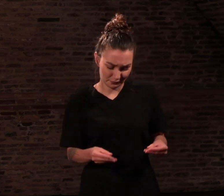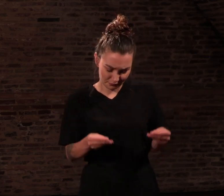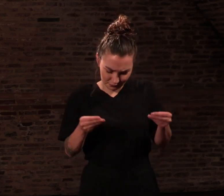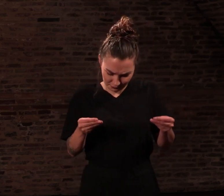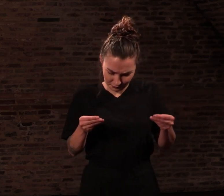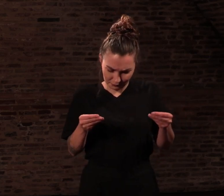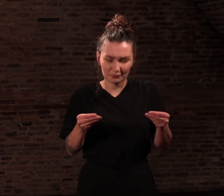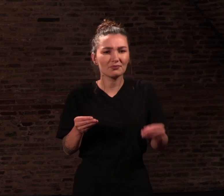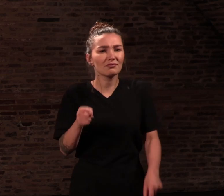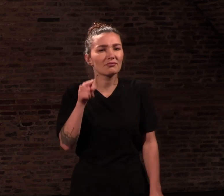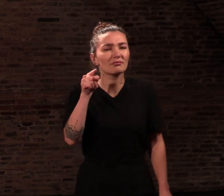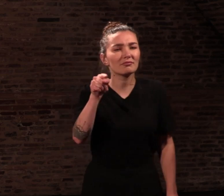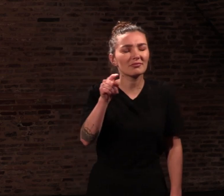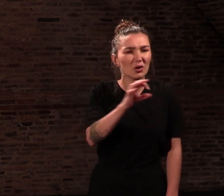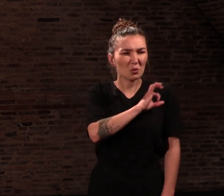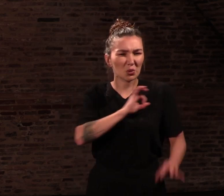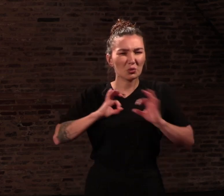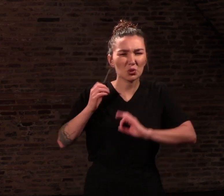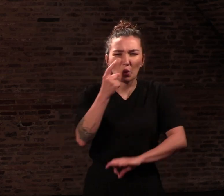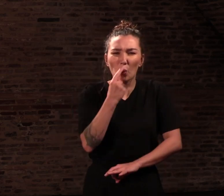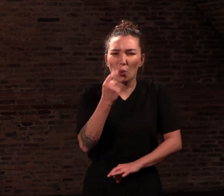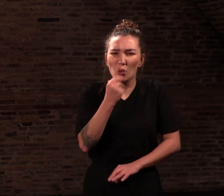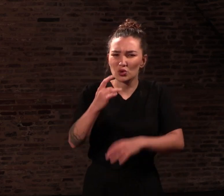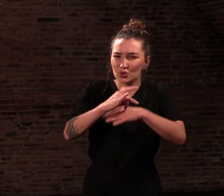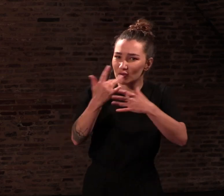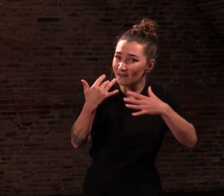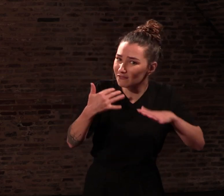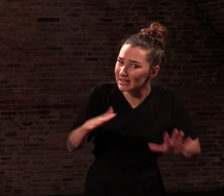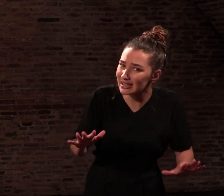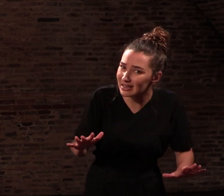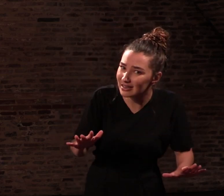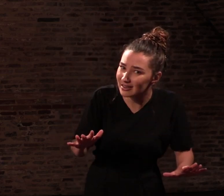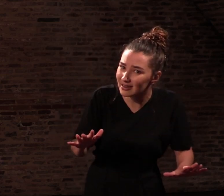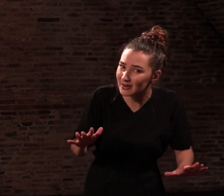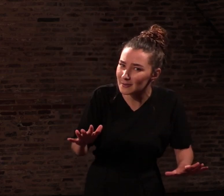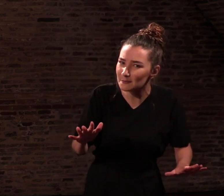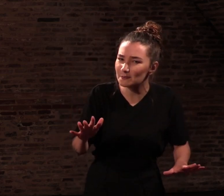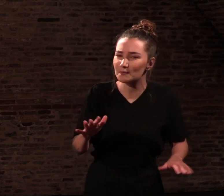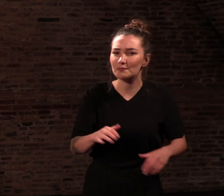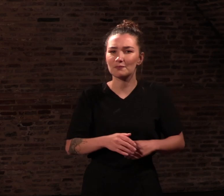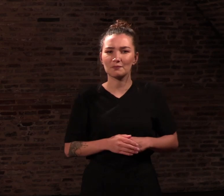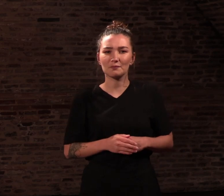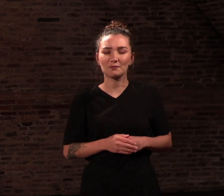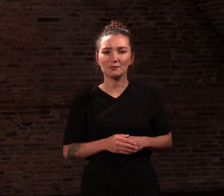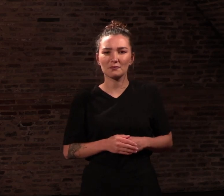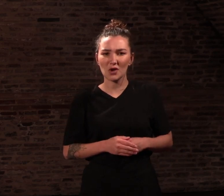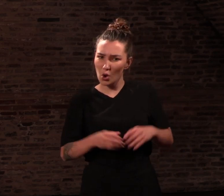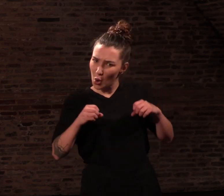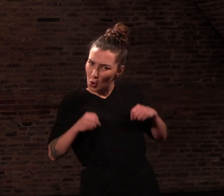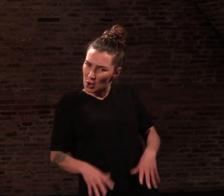Avais-je déjà contracté la rubéole, la variole, la varicelle, le